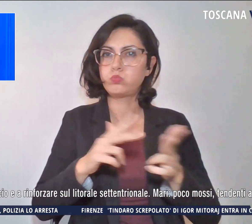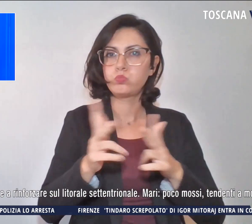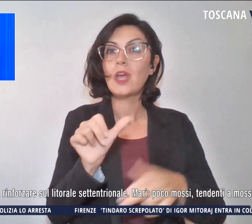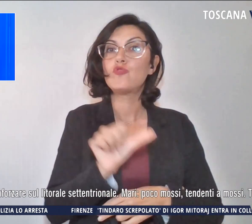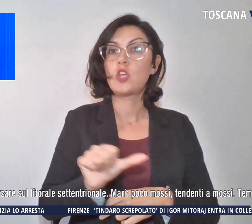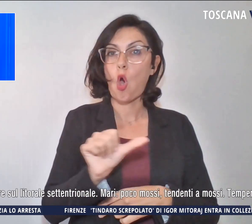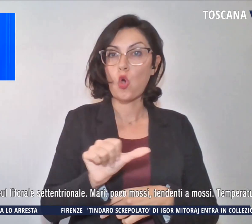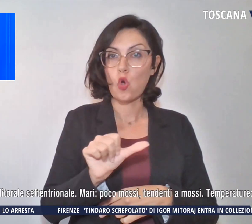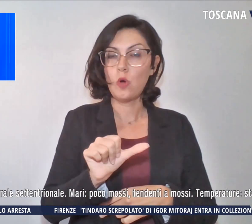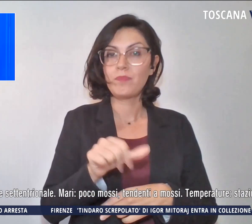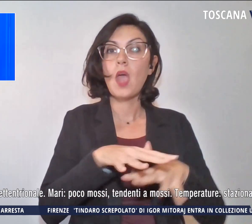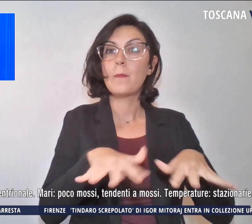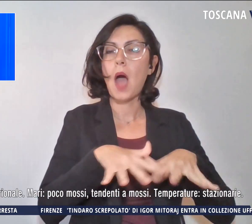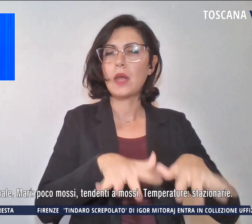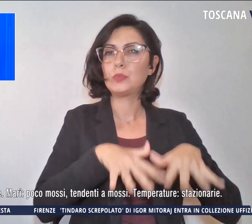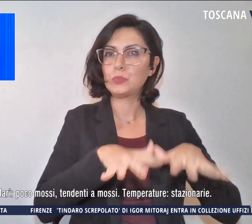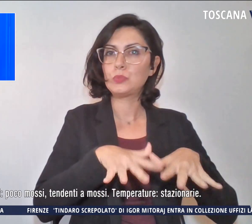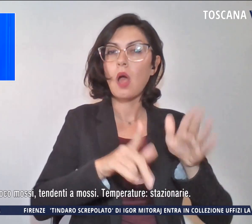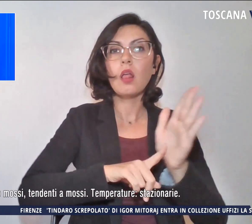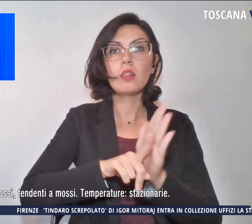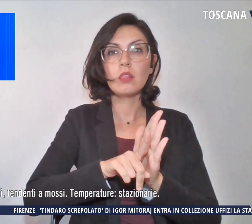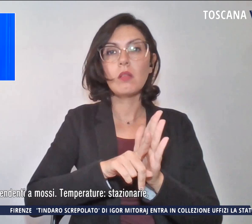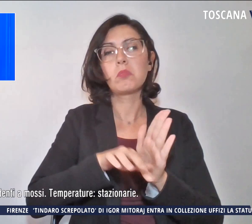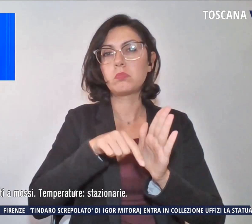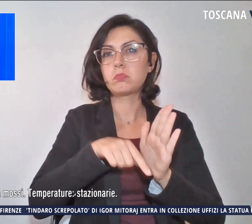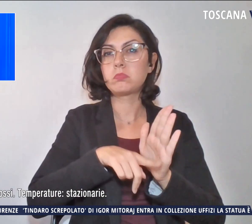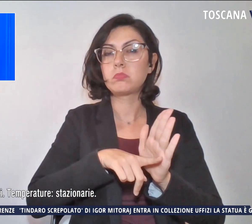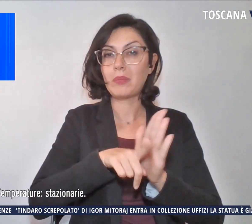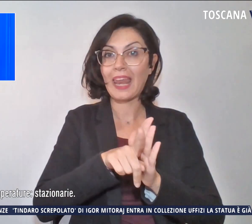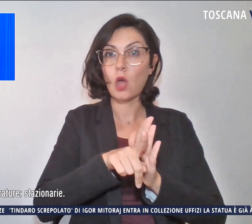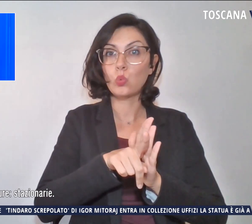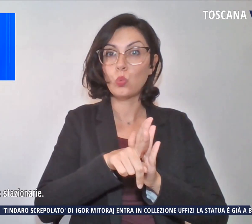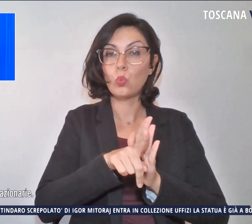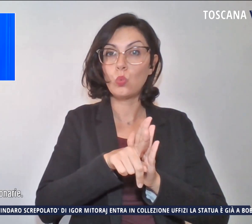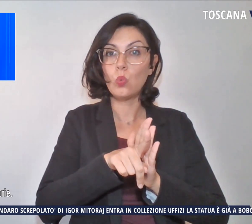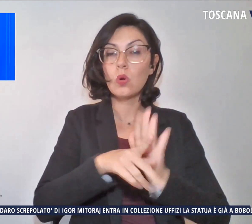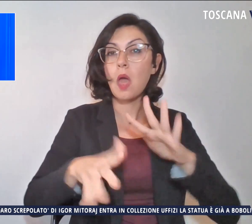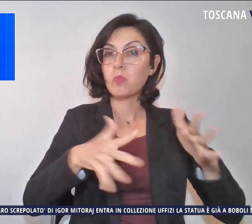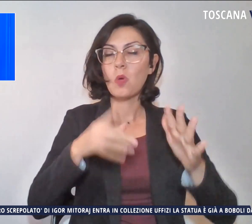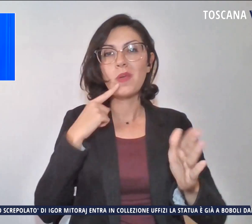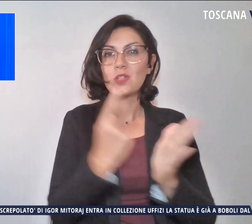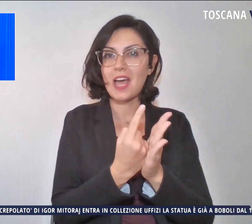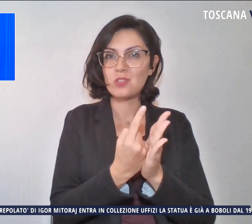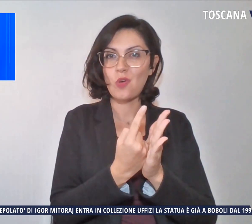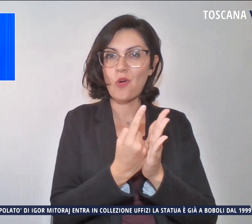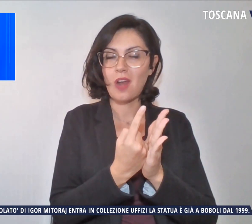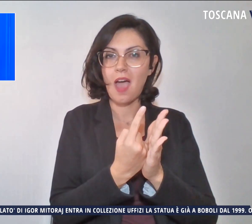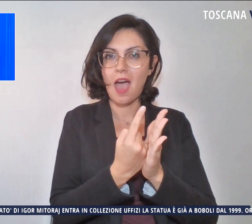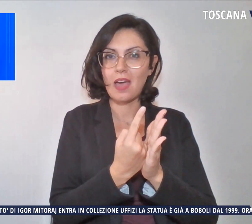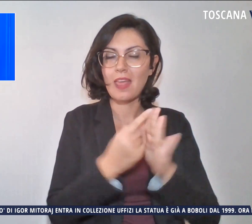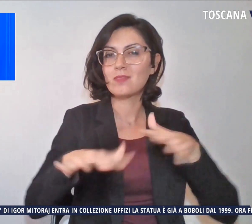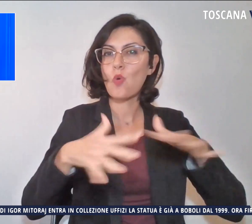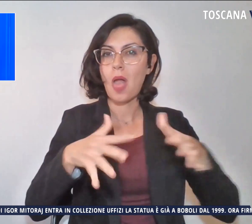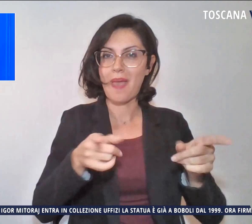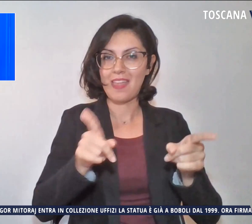mari poco mossi, tendenti a mossi, le temperature più o meno stazionarie sulle medie di questi